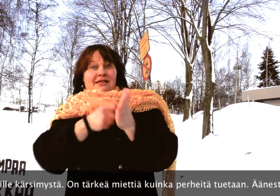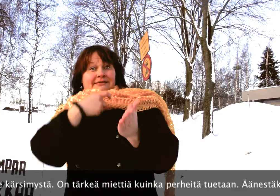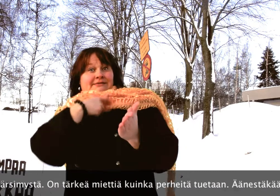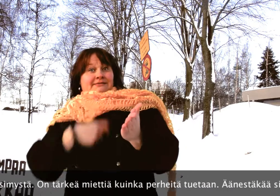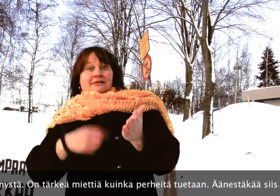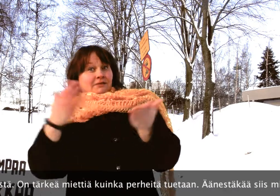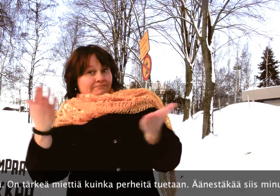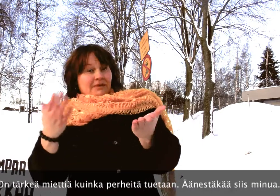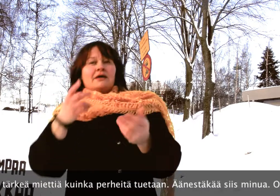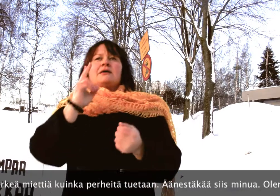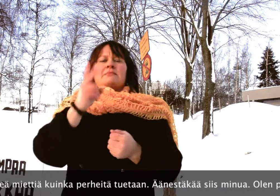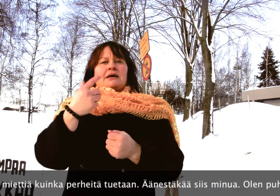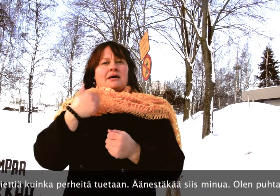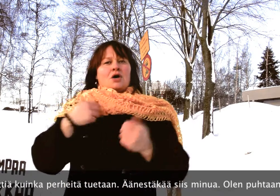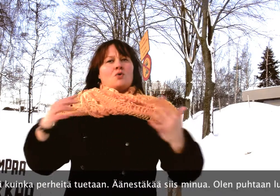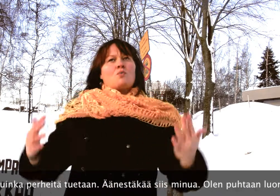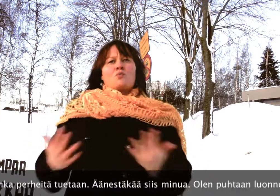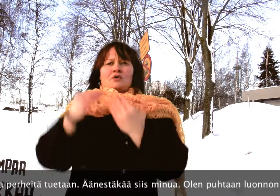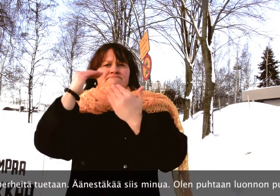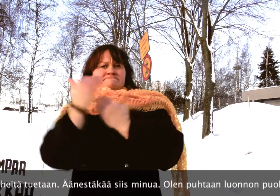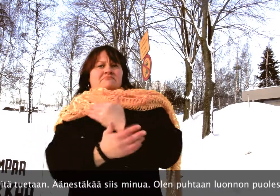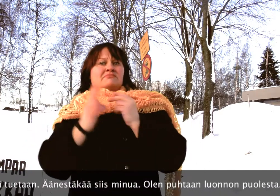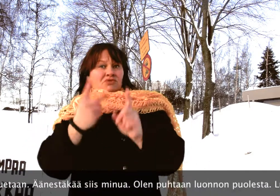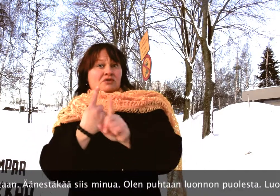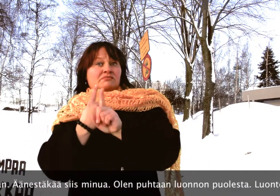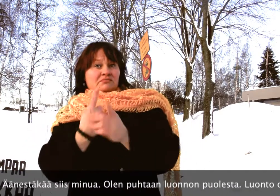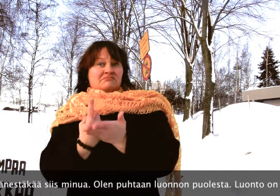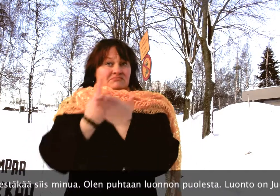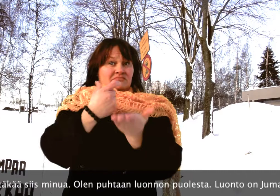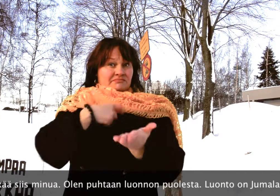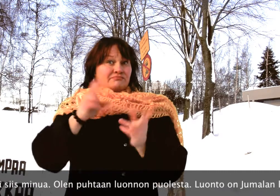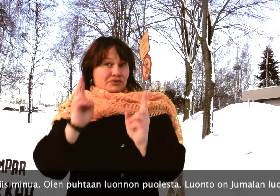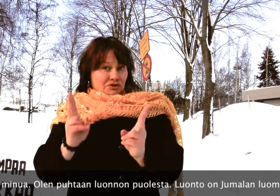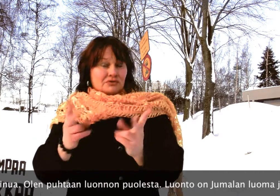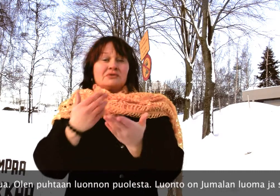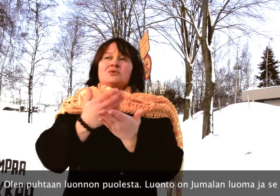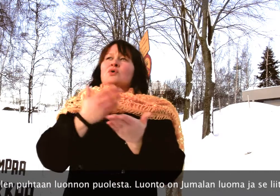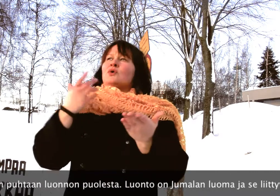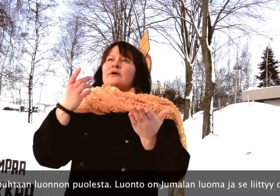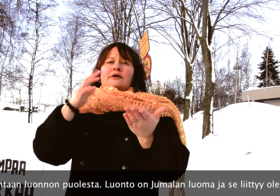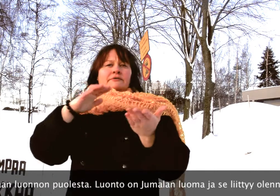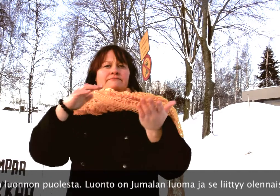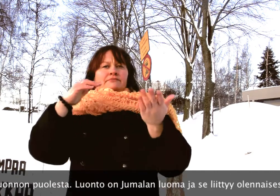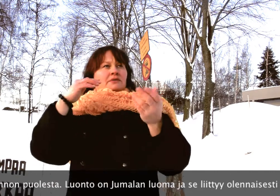tuetaan. Äänestäkää siis minua, olen puhtaan luonnon puolesta. Luonto on Jumalan luomaa ja se liittyy